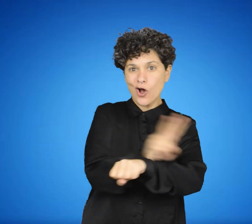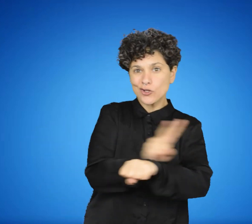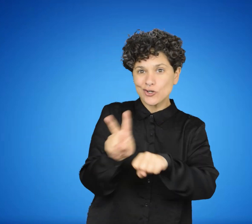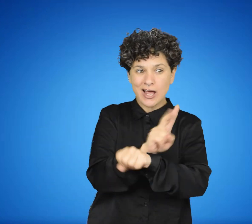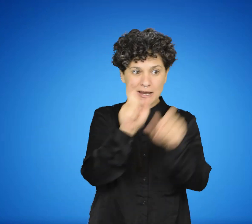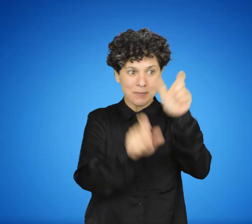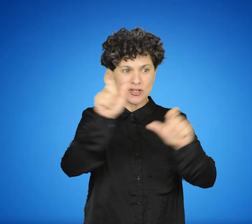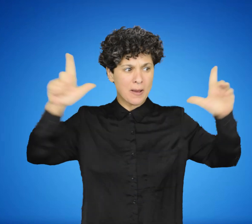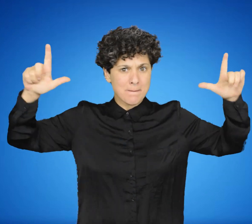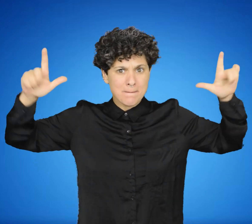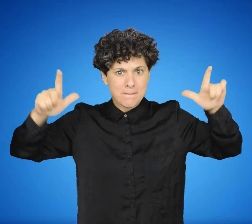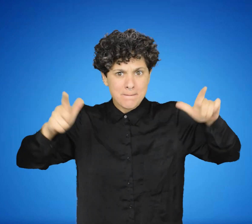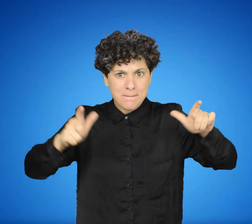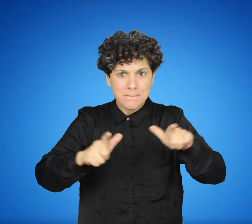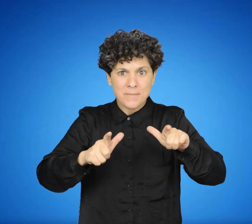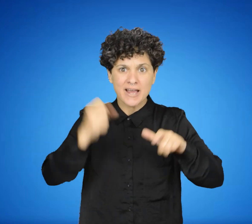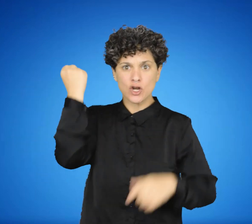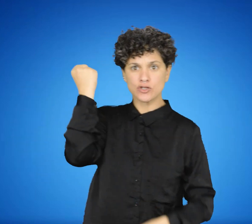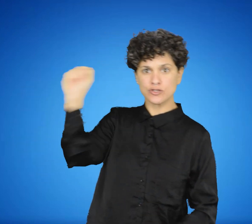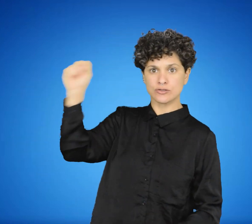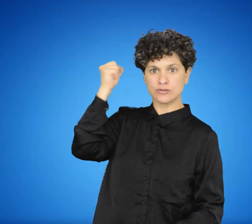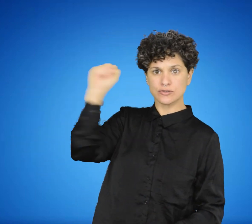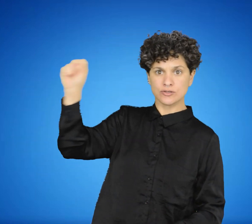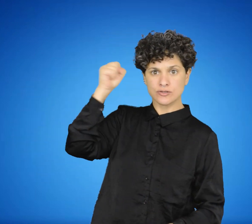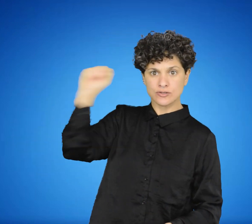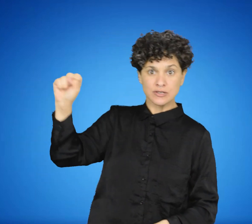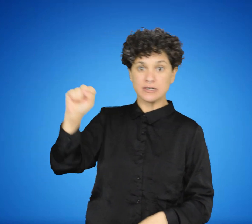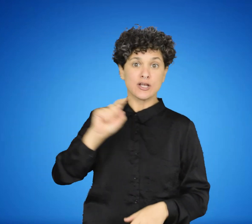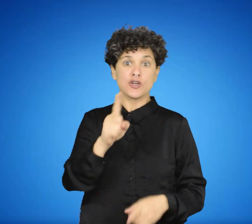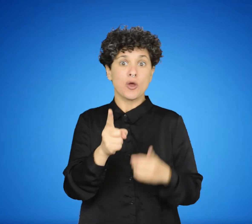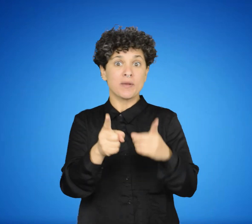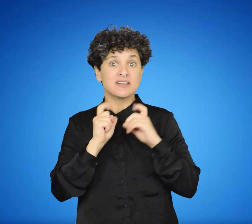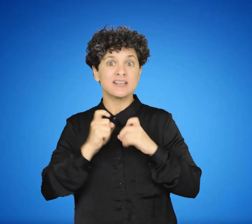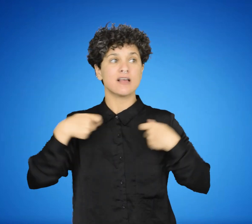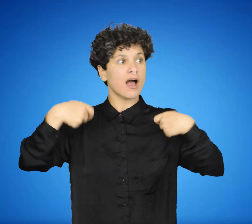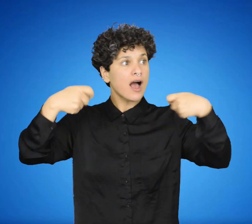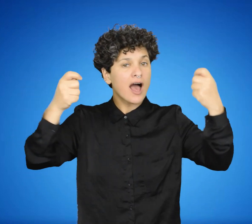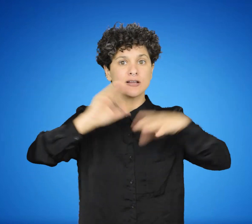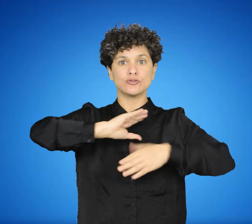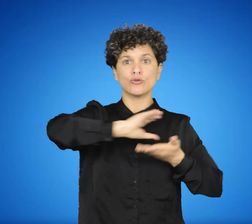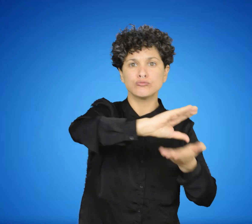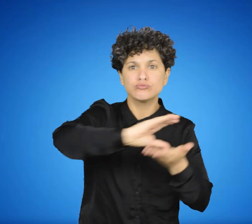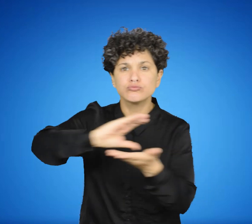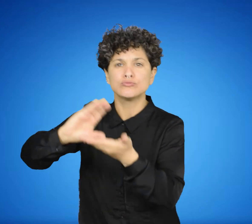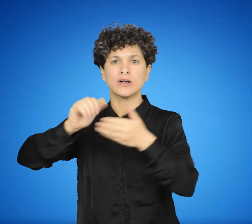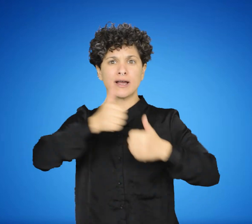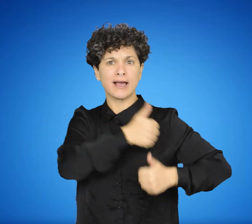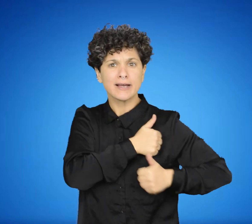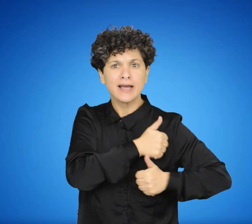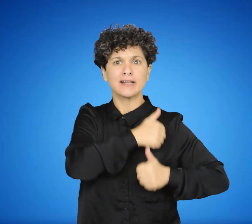y al disminuir los crímenes no sería necesario un gasto elevado con ejércitos. Prisiones Y todo lo